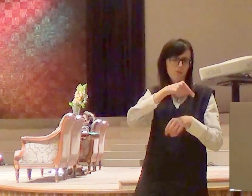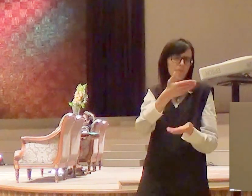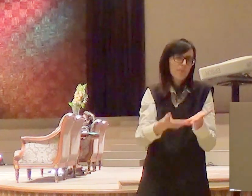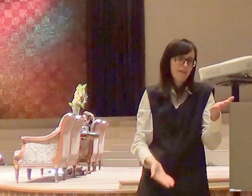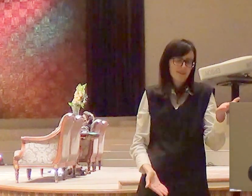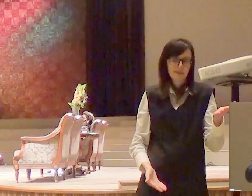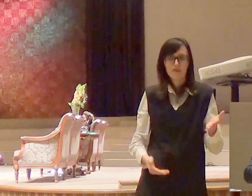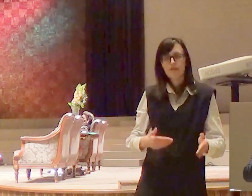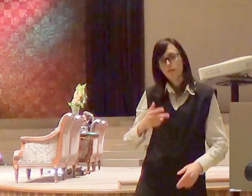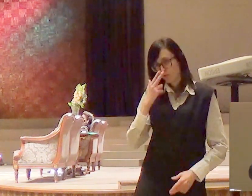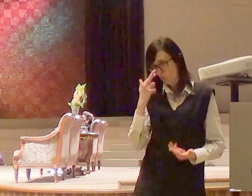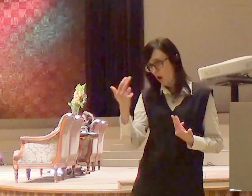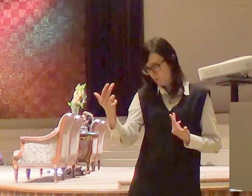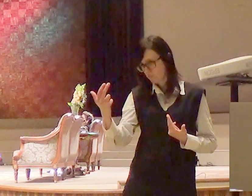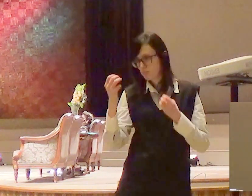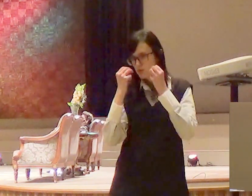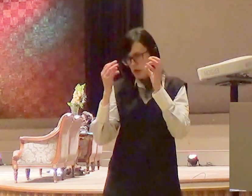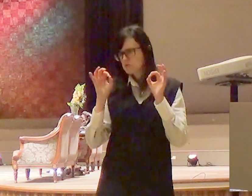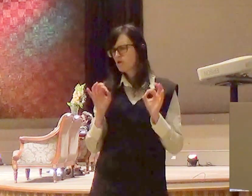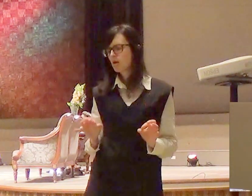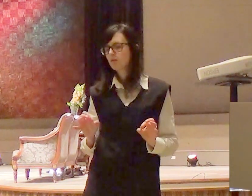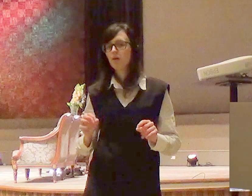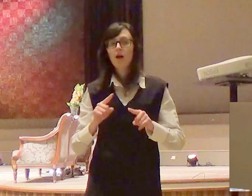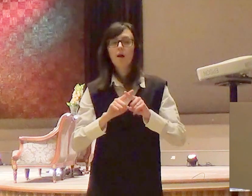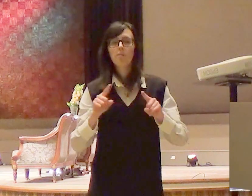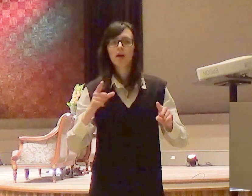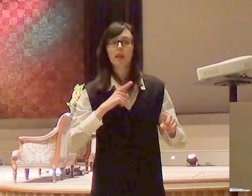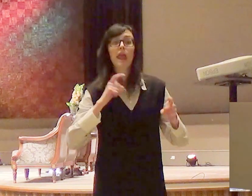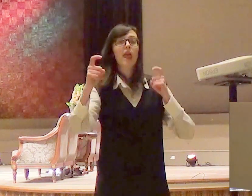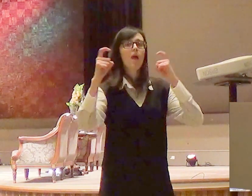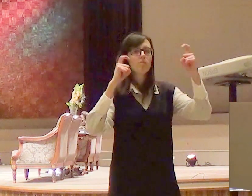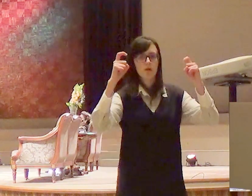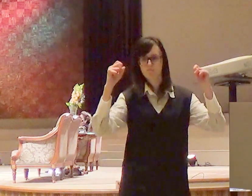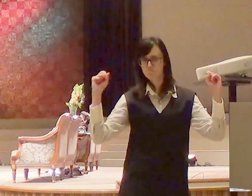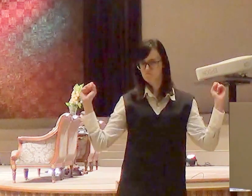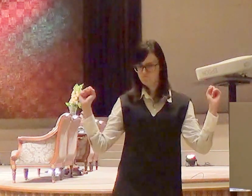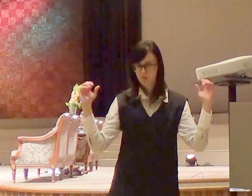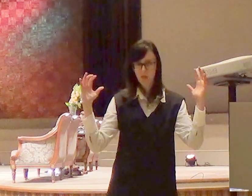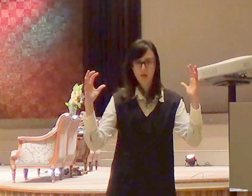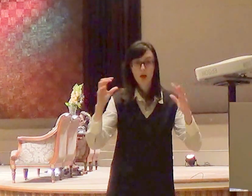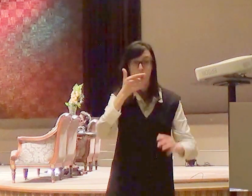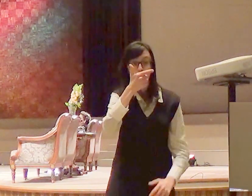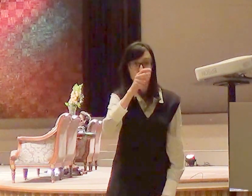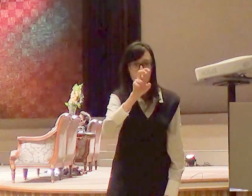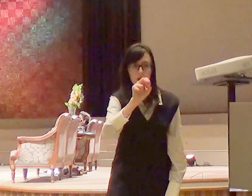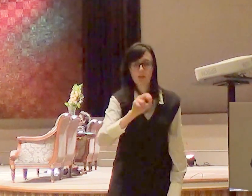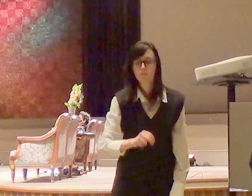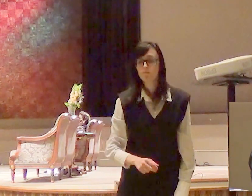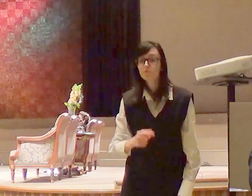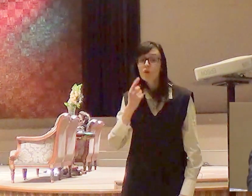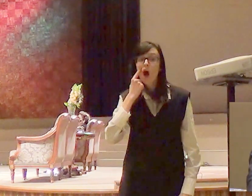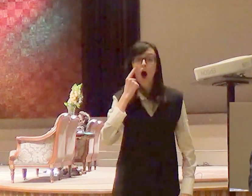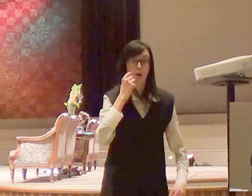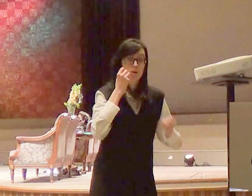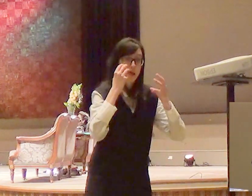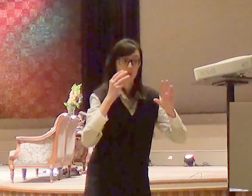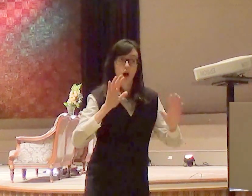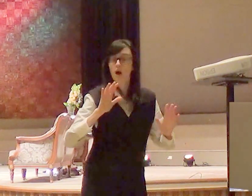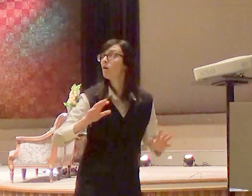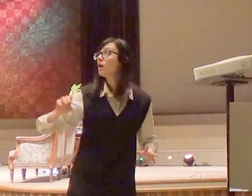imagina ele chegar no conselho dos 250 líderes e dizer assim, olha, Deus me revelou o que nós vamos